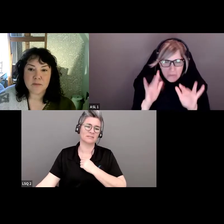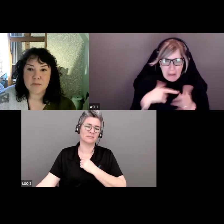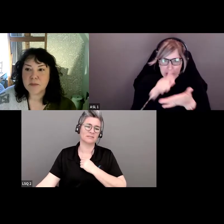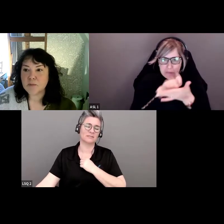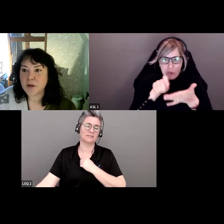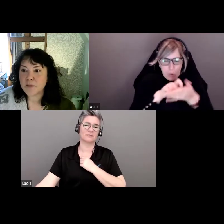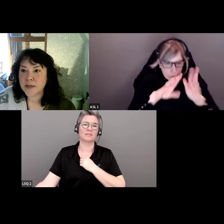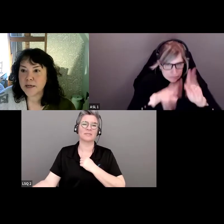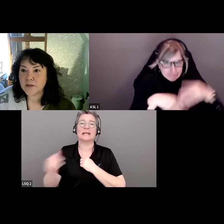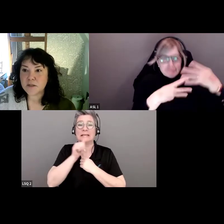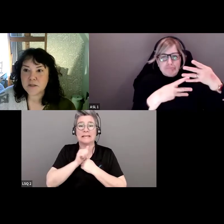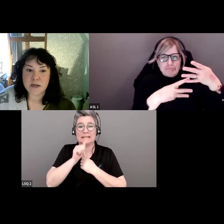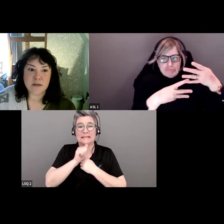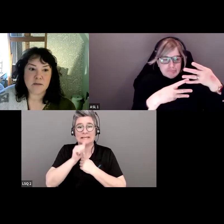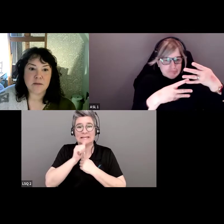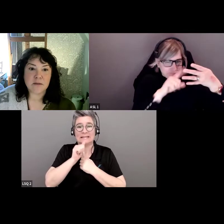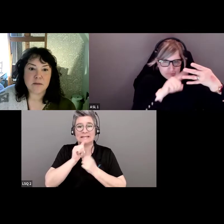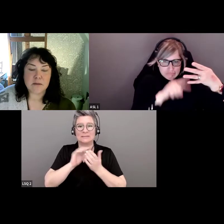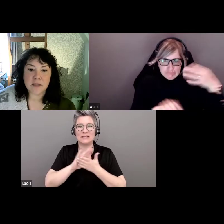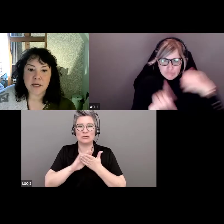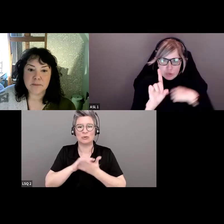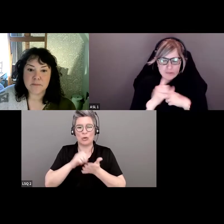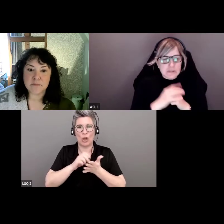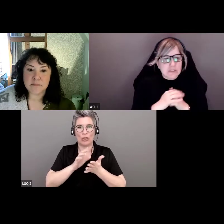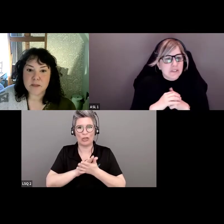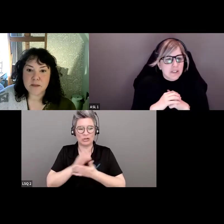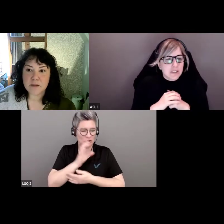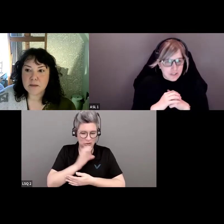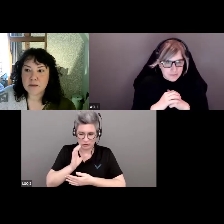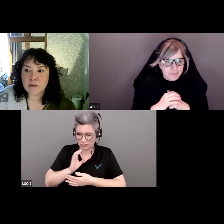Un peu de patience. Je cherche mes notes.